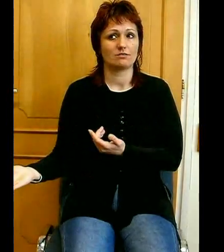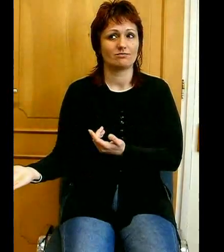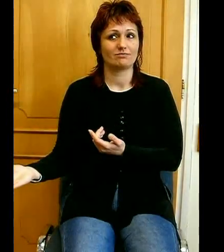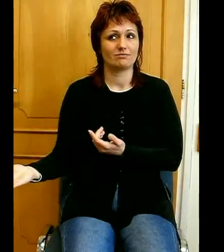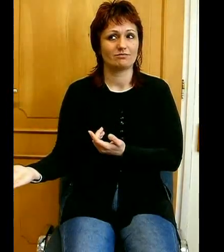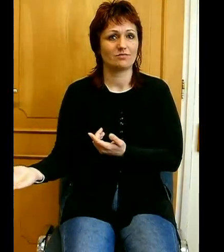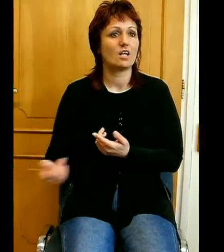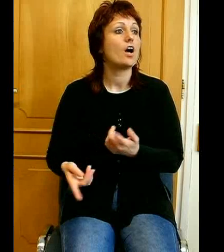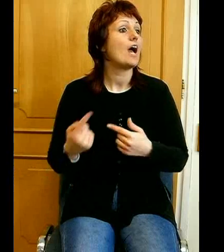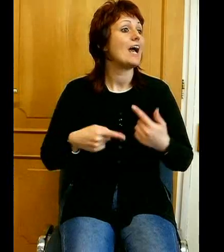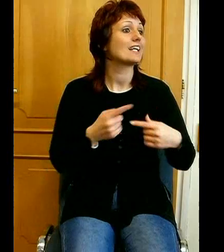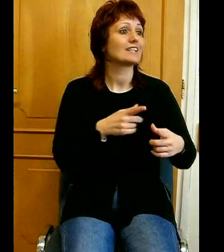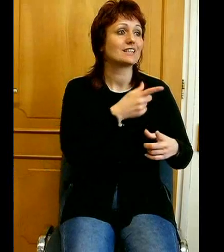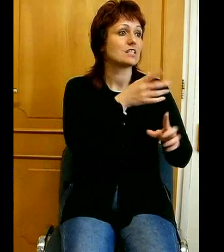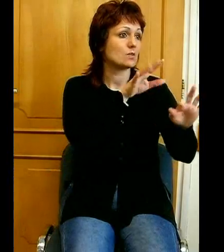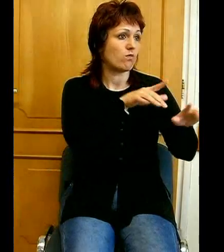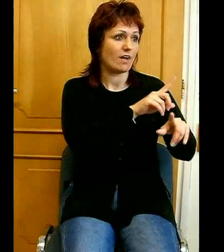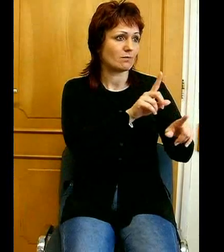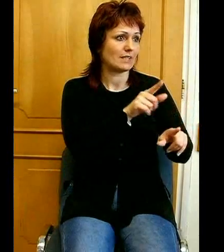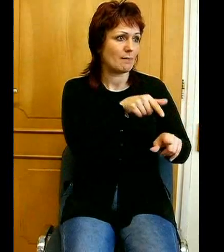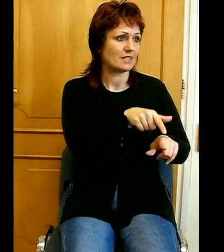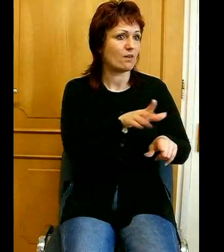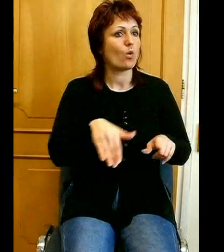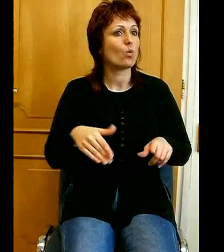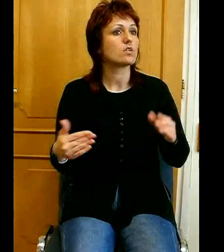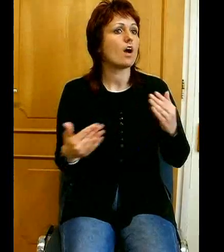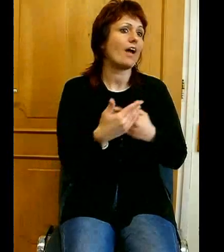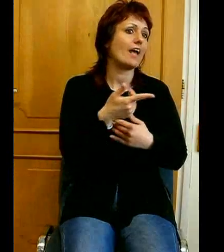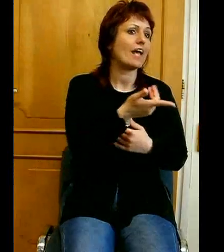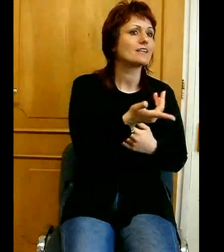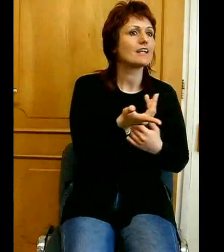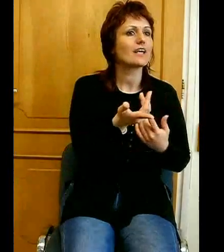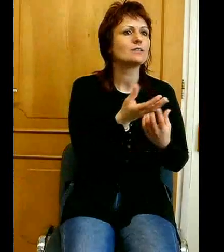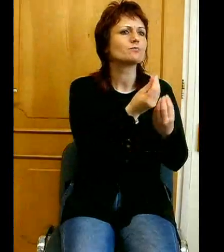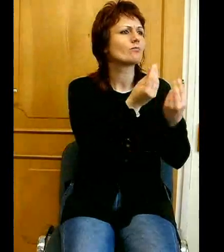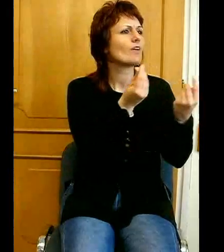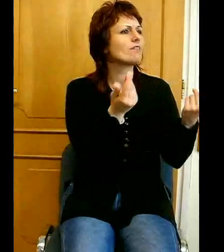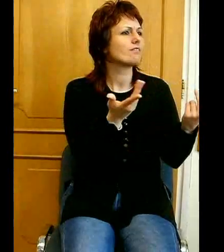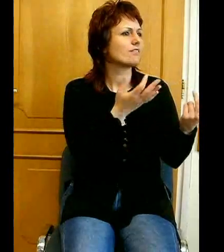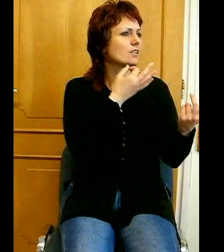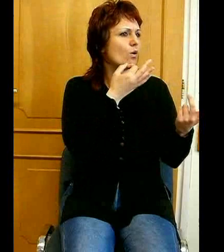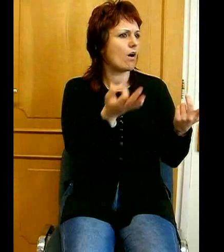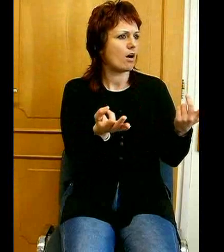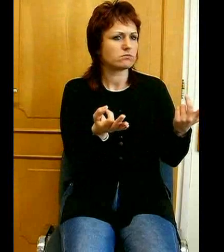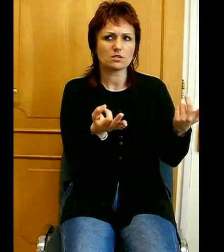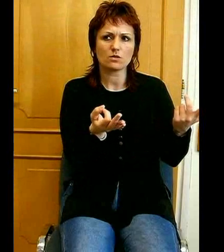szóval vagy kutya, hanem annak egy becézett, finomított változata